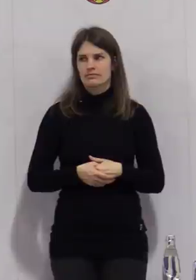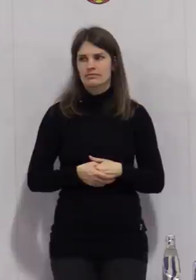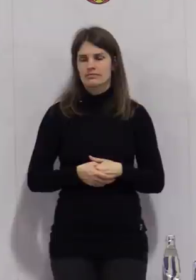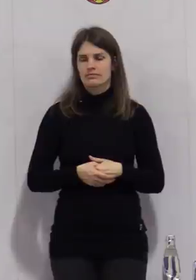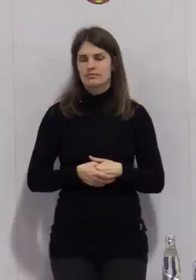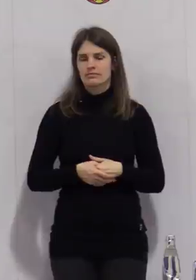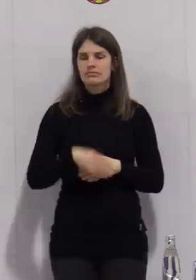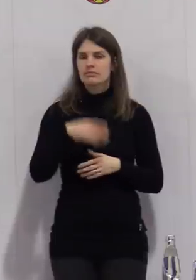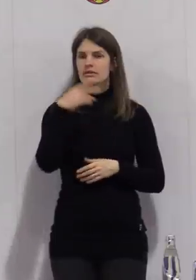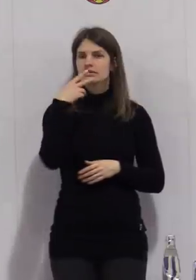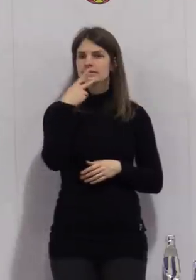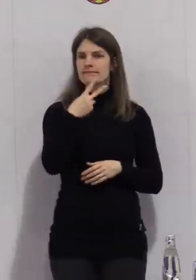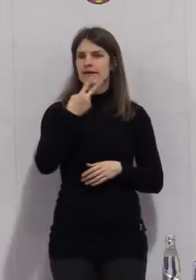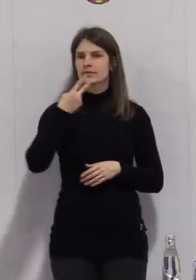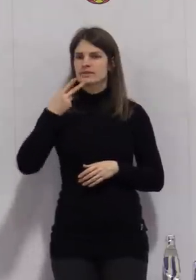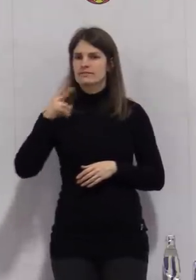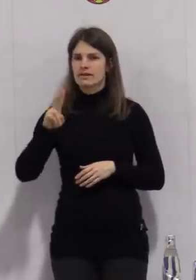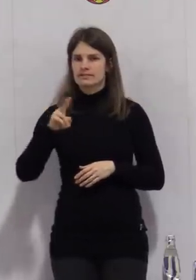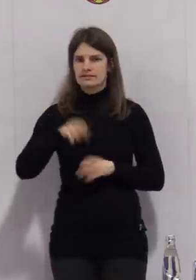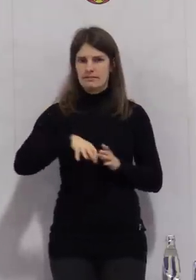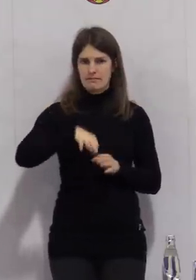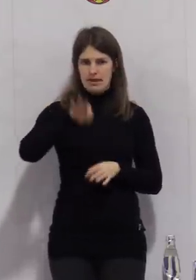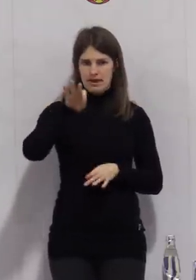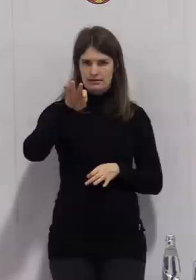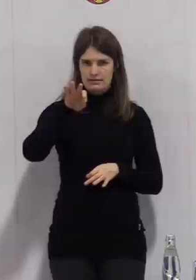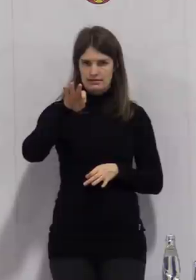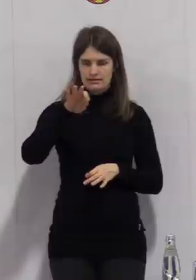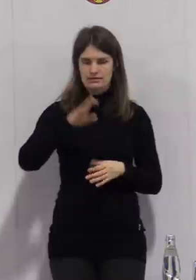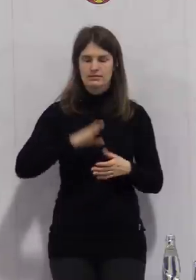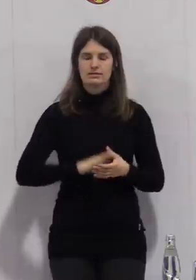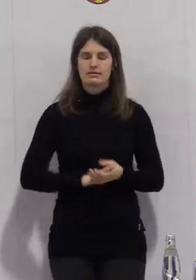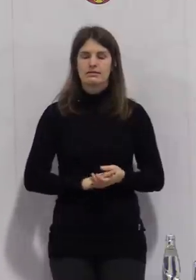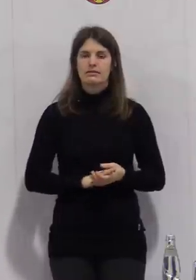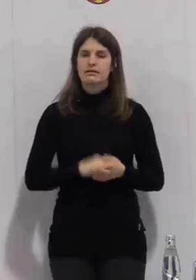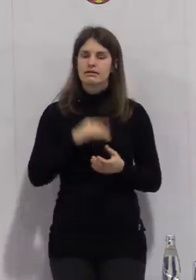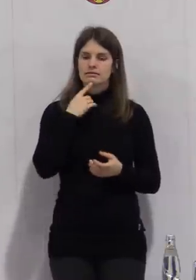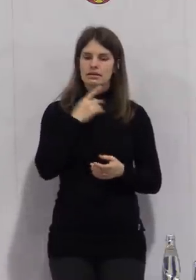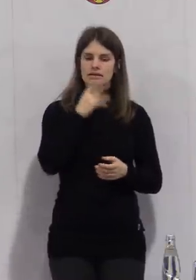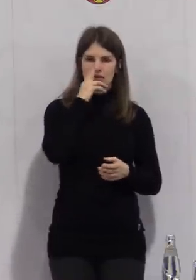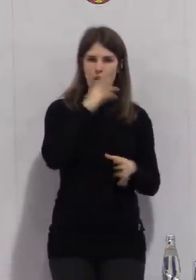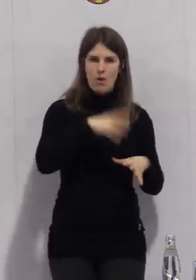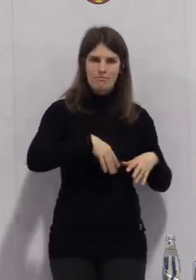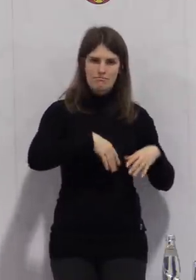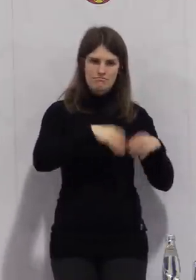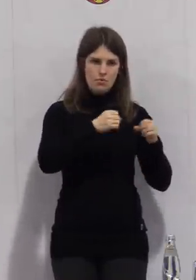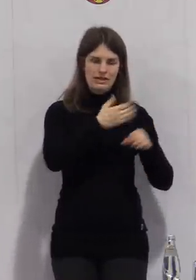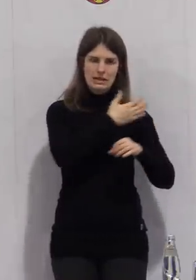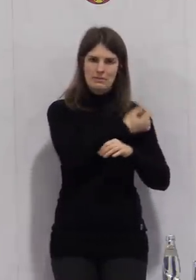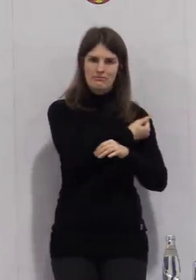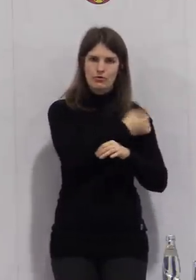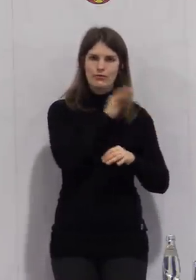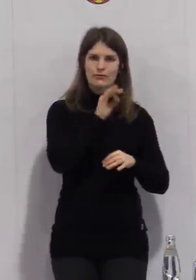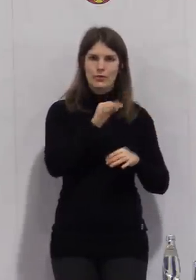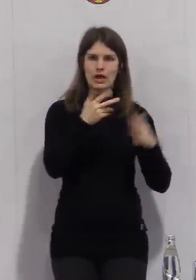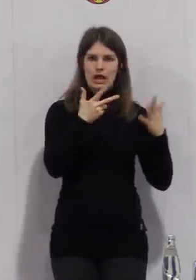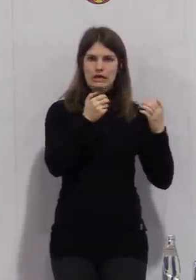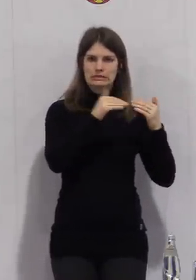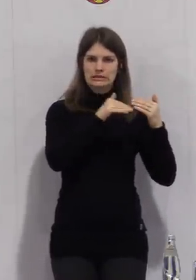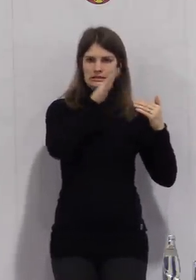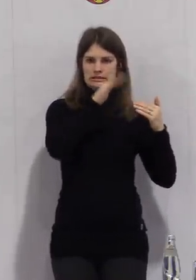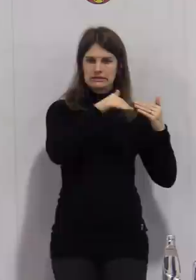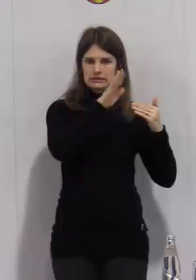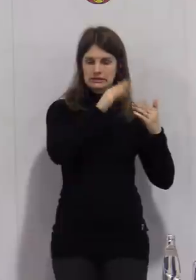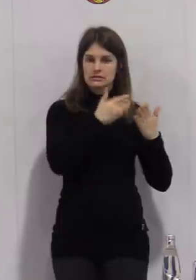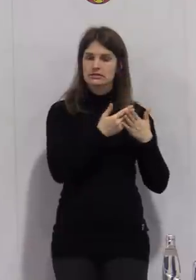Ab 22. März fängt die Impfung für die über 80 Menschen an. Wie ist da der Plan?